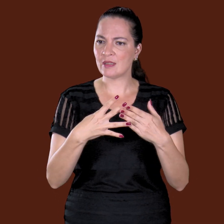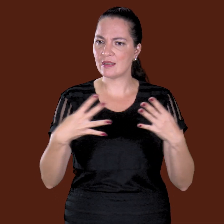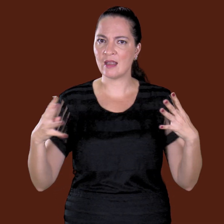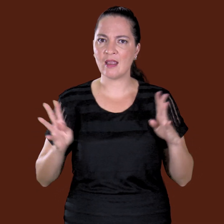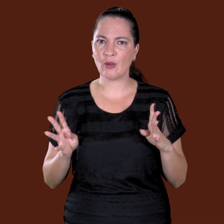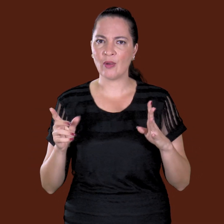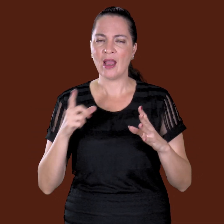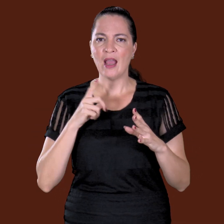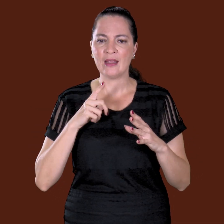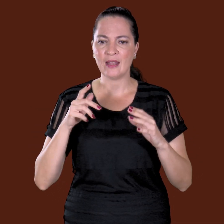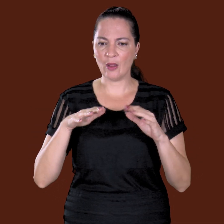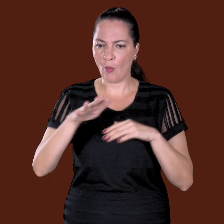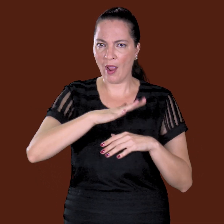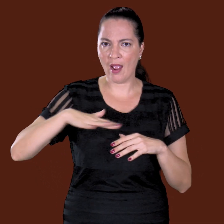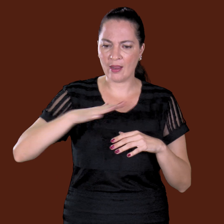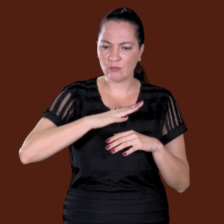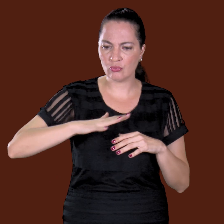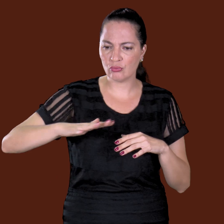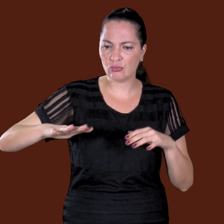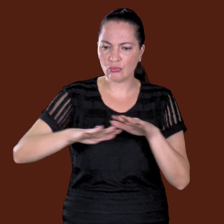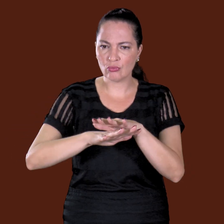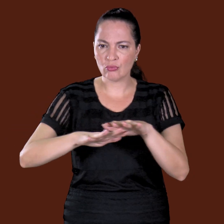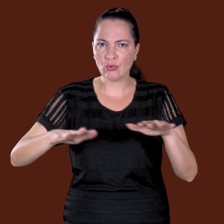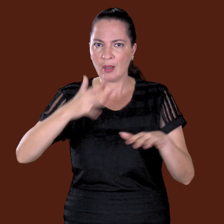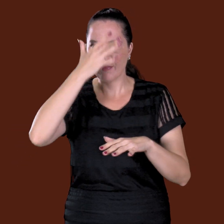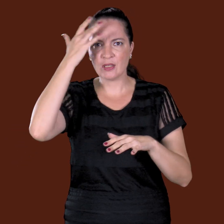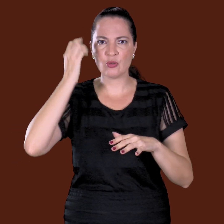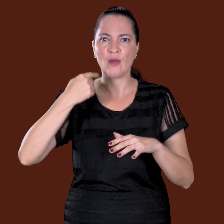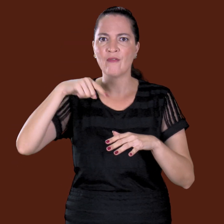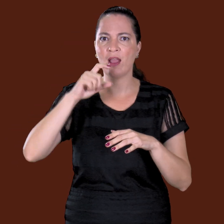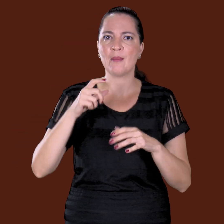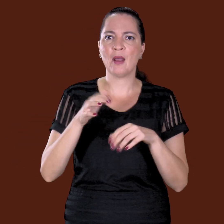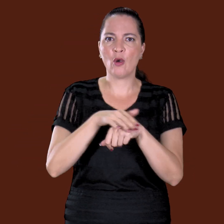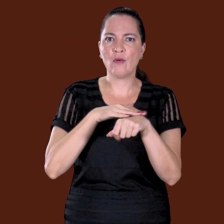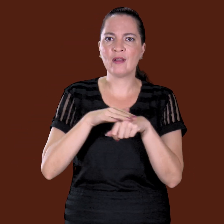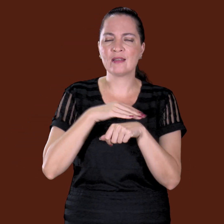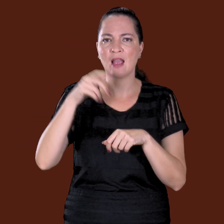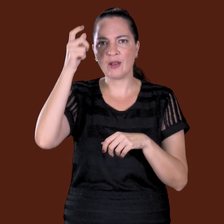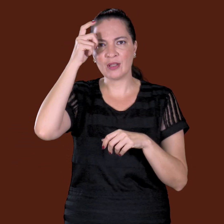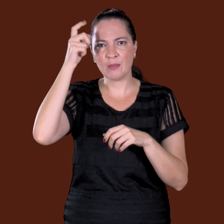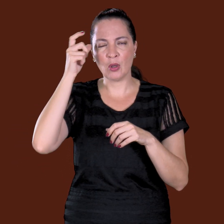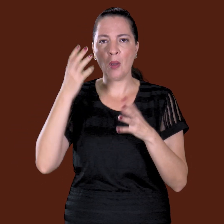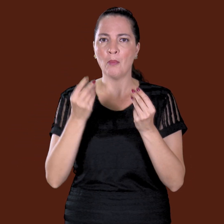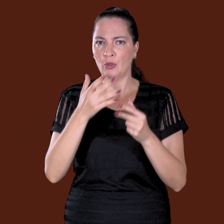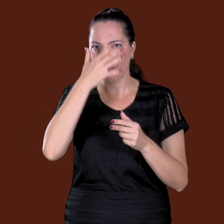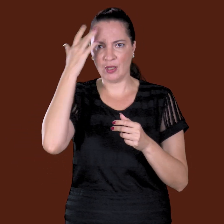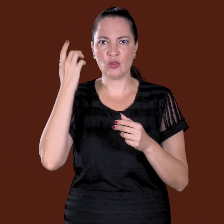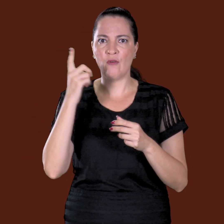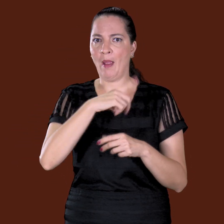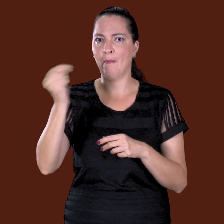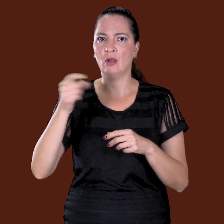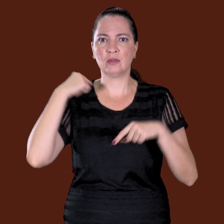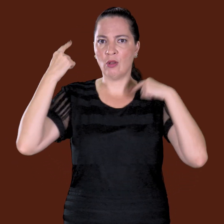Tem um lajeiro lá, o povo ia lá pra conversar com o capa preto. Um monte saia doido correndo. É um,